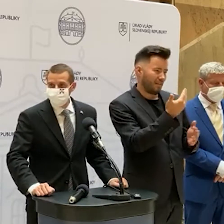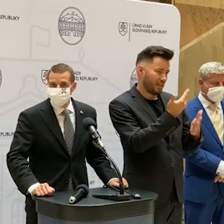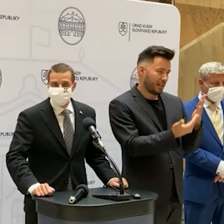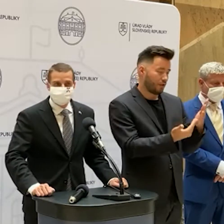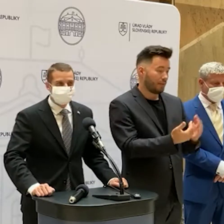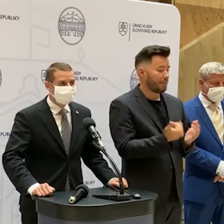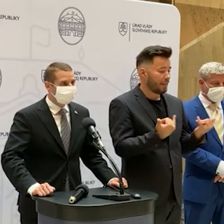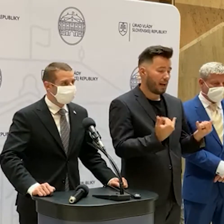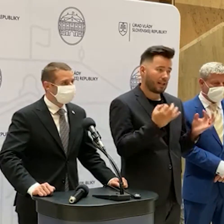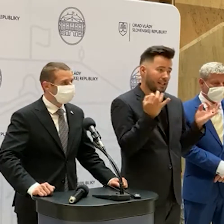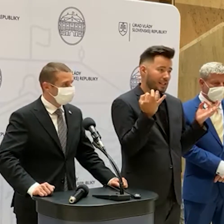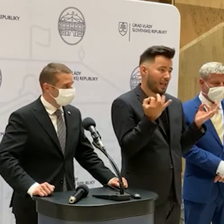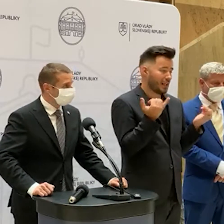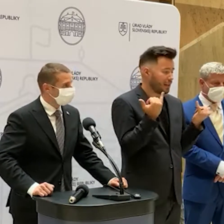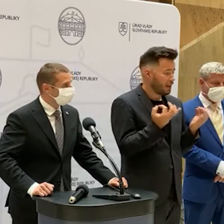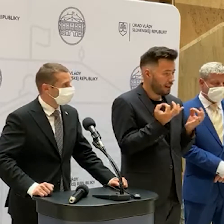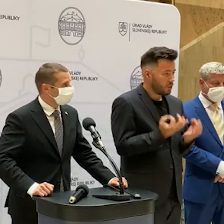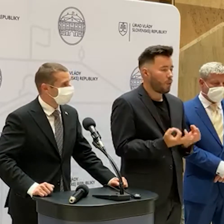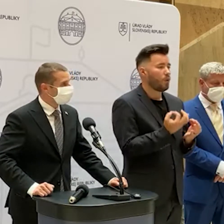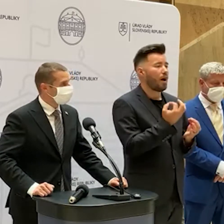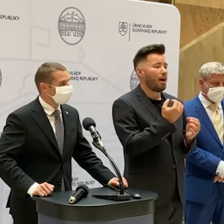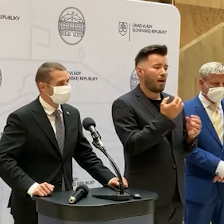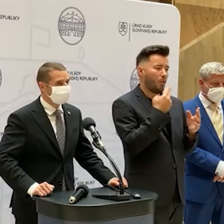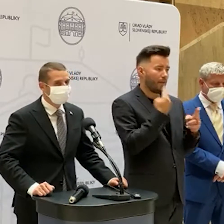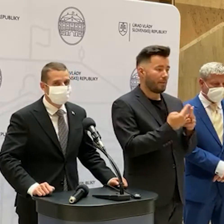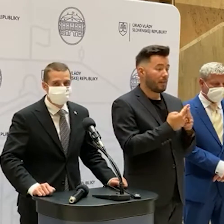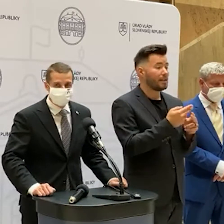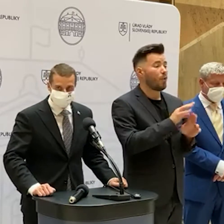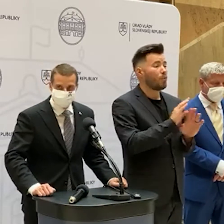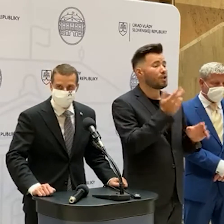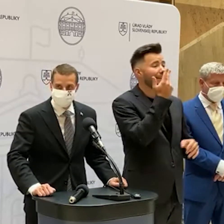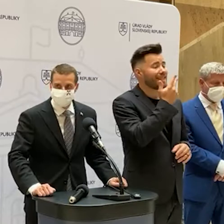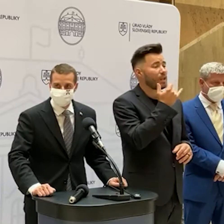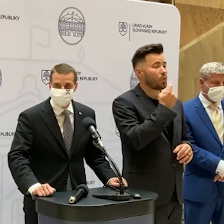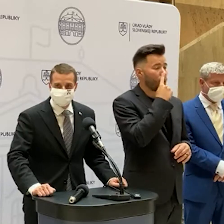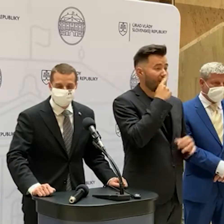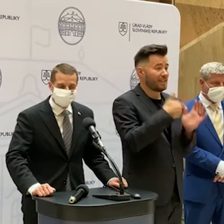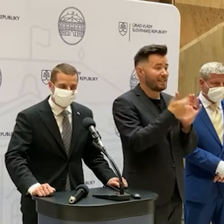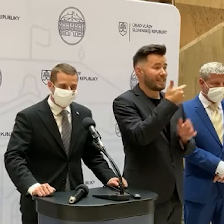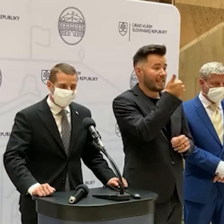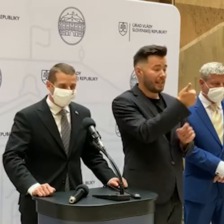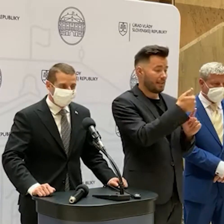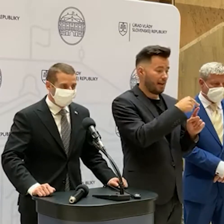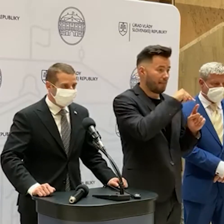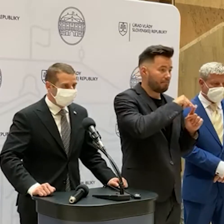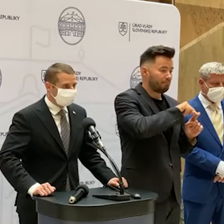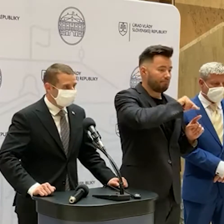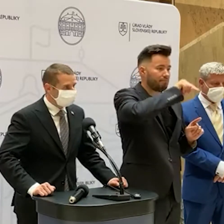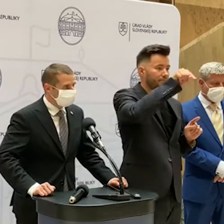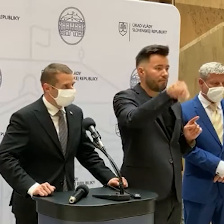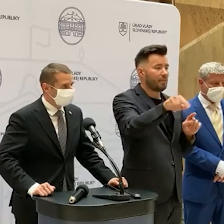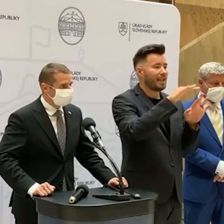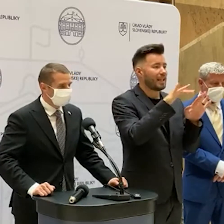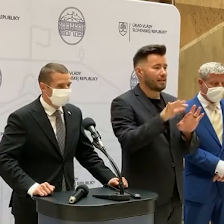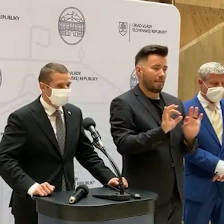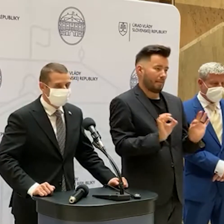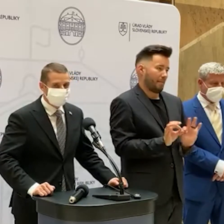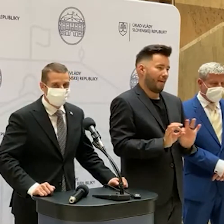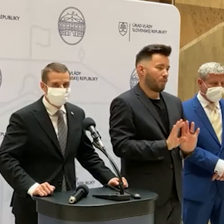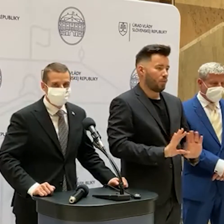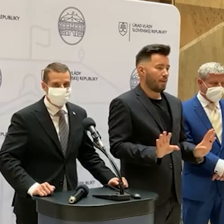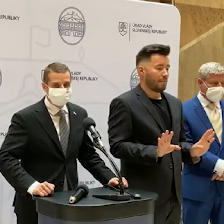jednoznačnú odpoveď. Je 30. jún 2021. A my sa už teraz pripravujeme na jeseň. A pripravujeme sa tak, že